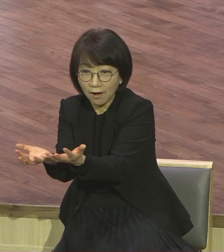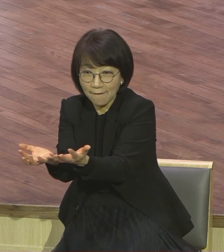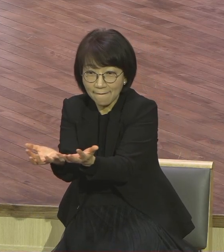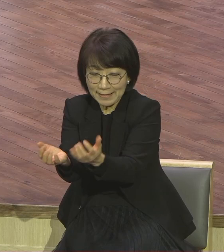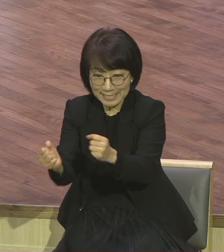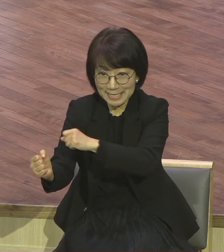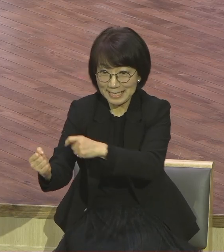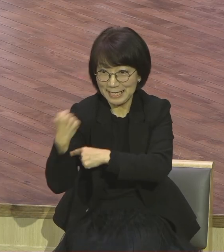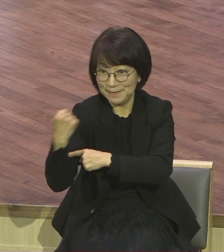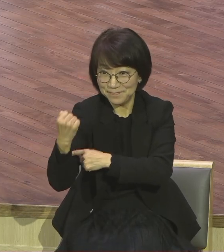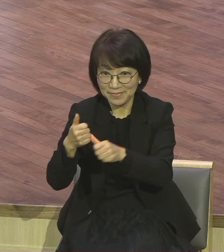변하는데